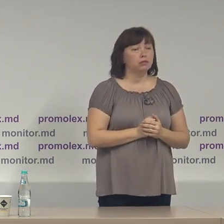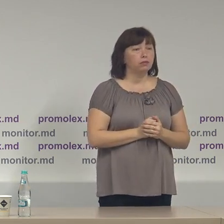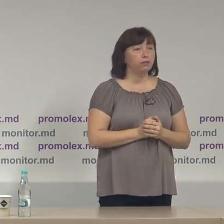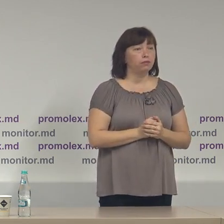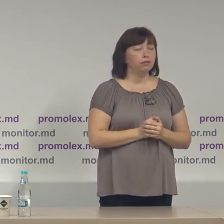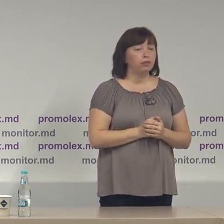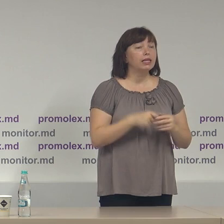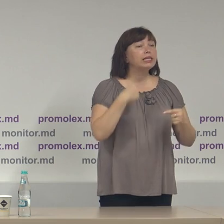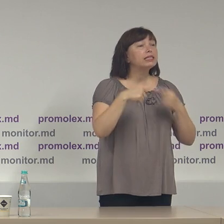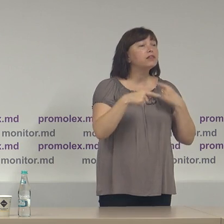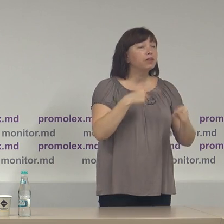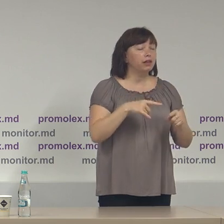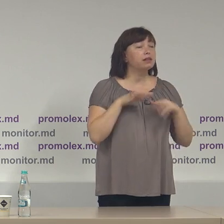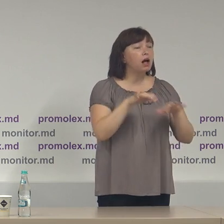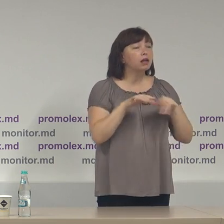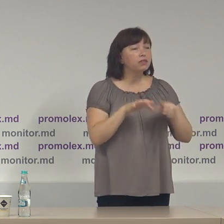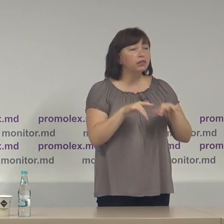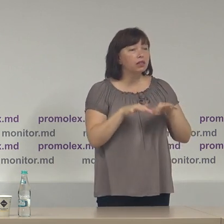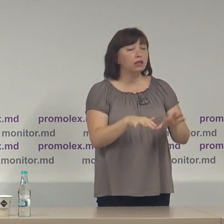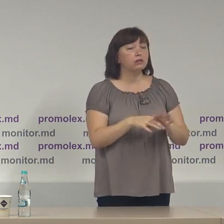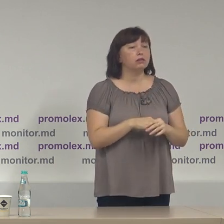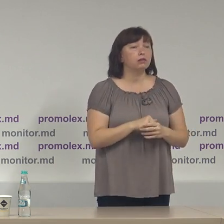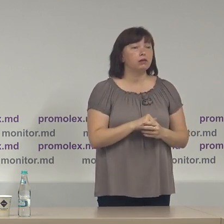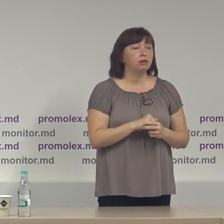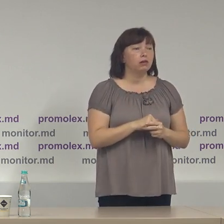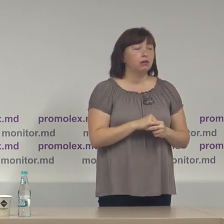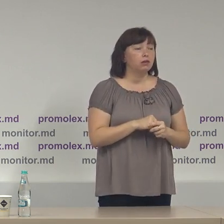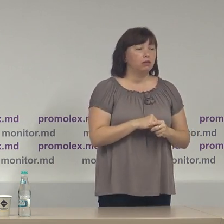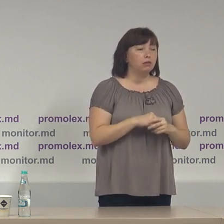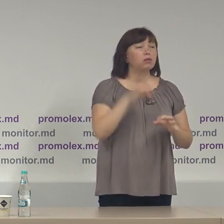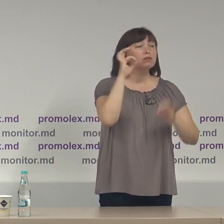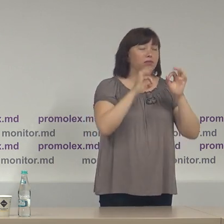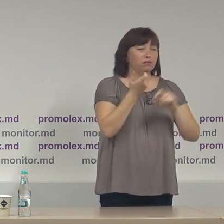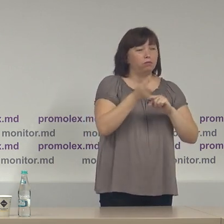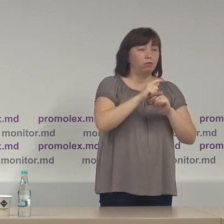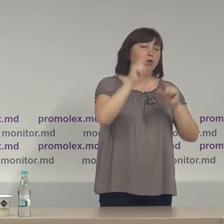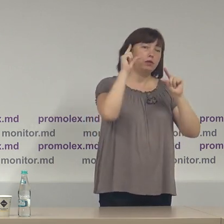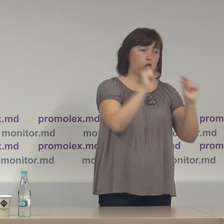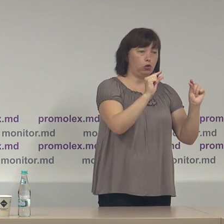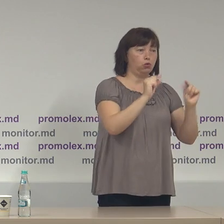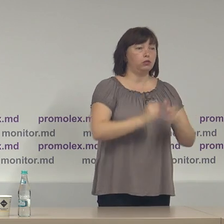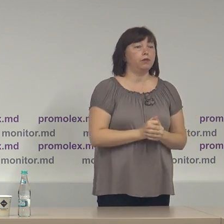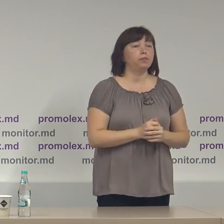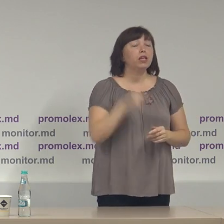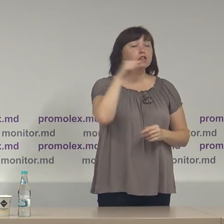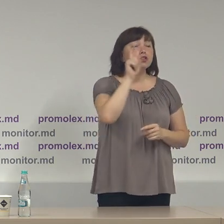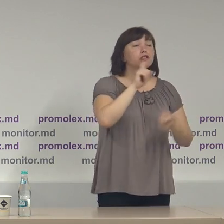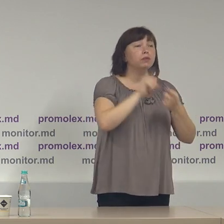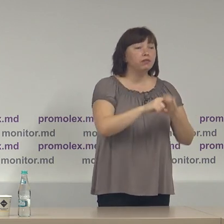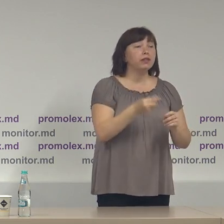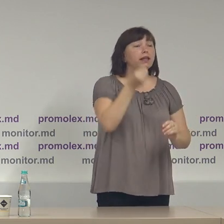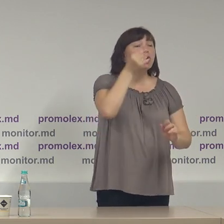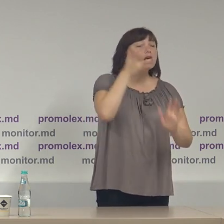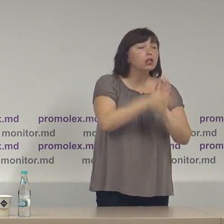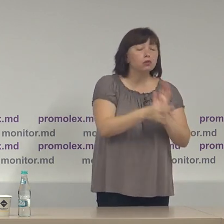diferite activități cu un cotă procentuală mult mai redusă în ceea ce privește cheltuielile